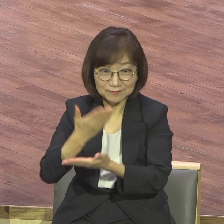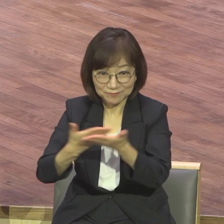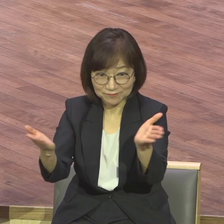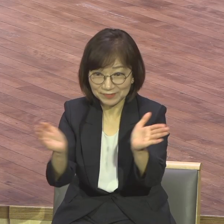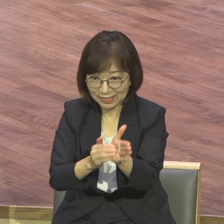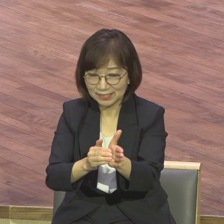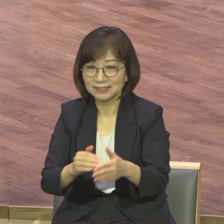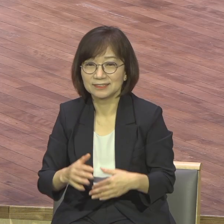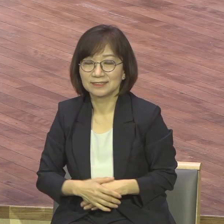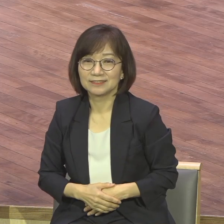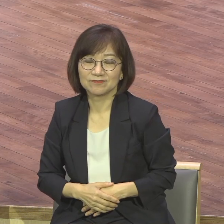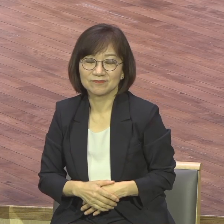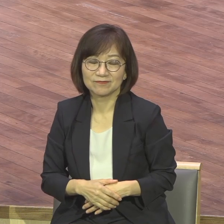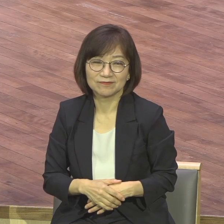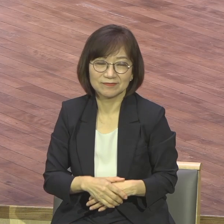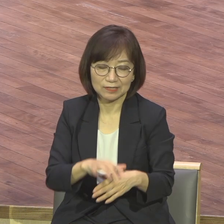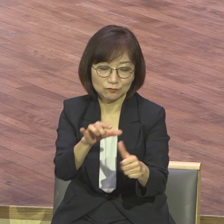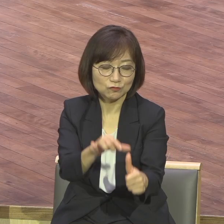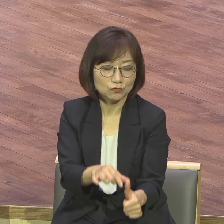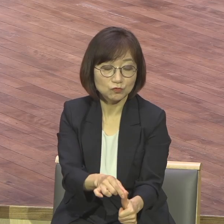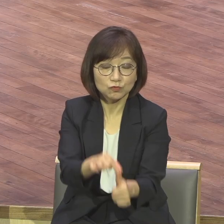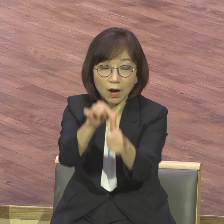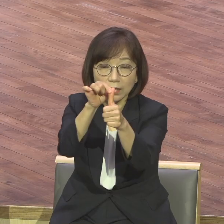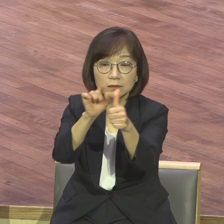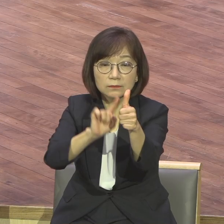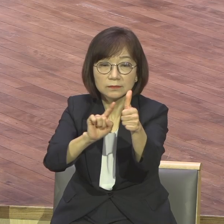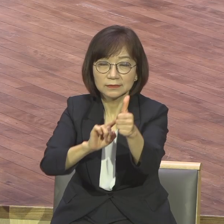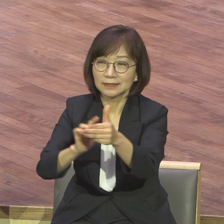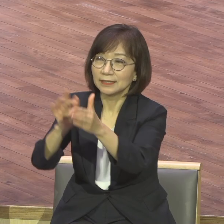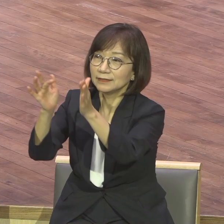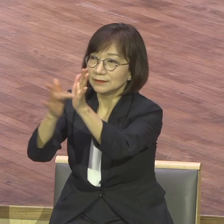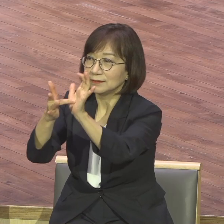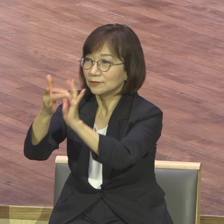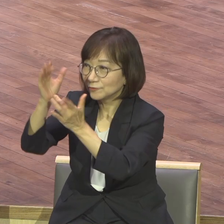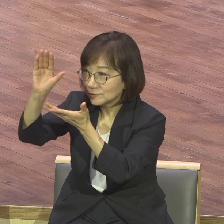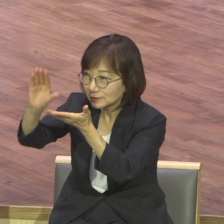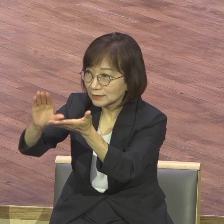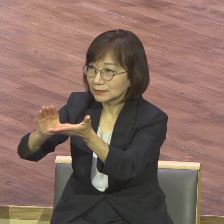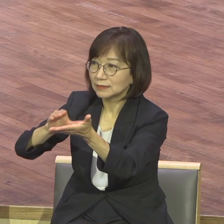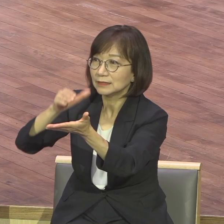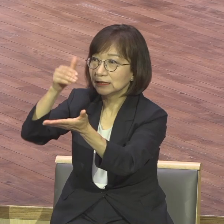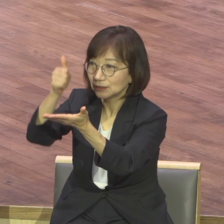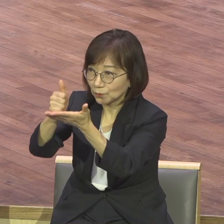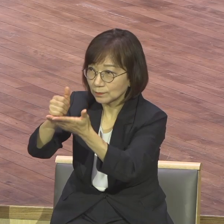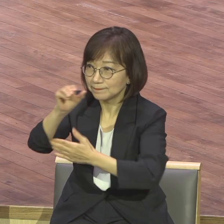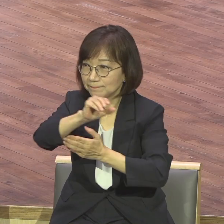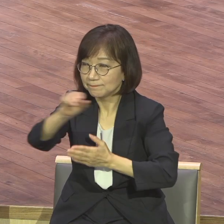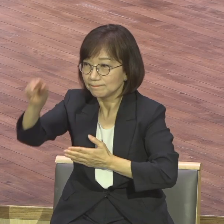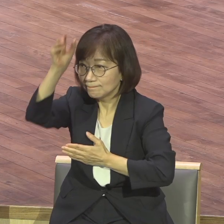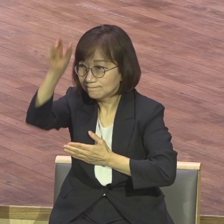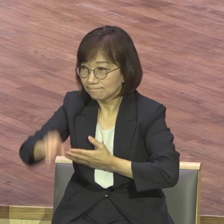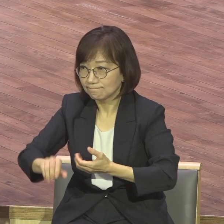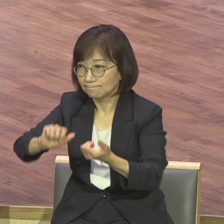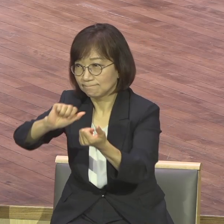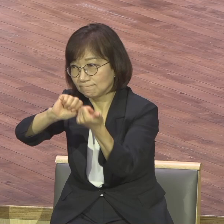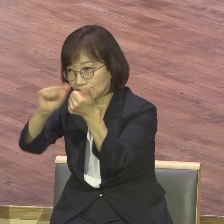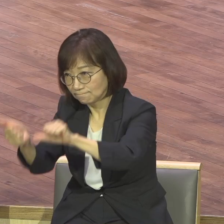구원이란 것은 오직 예수 그리스도의 십자가의 대속과의 부활 이 부활을